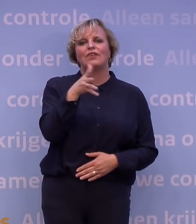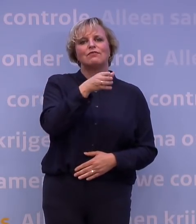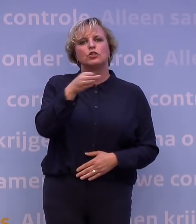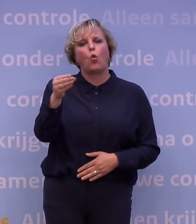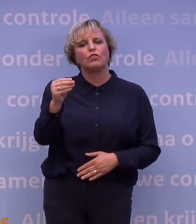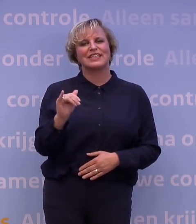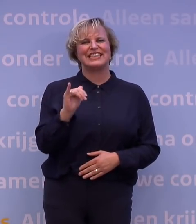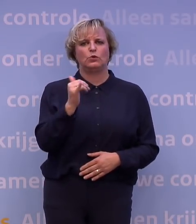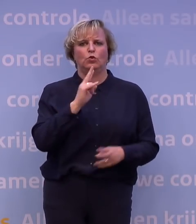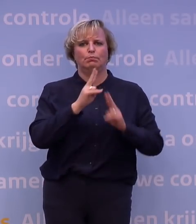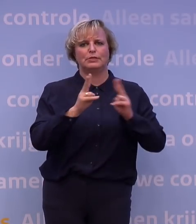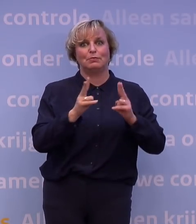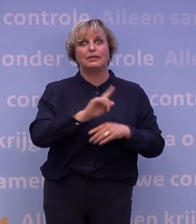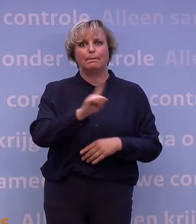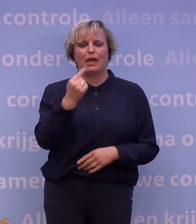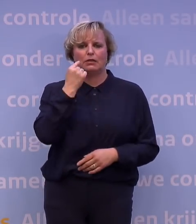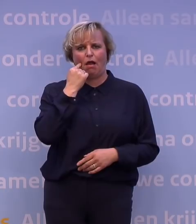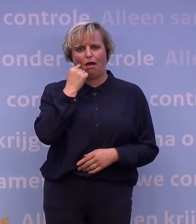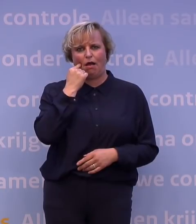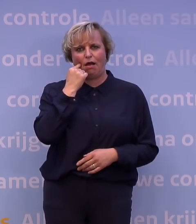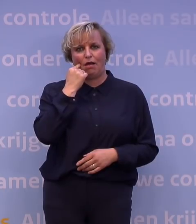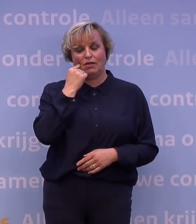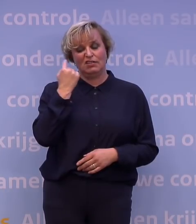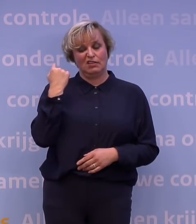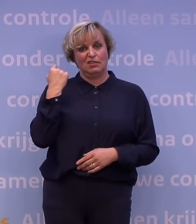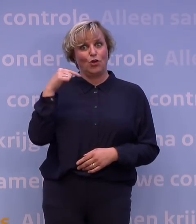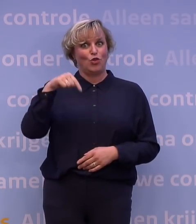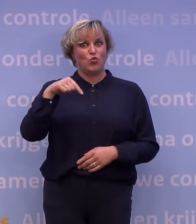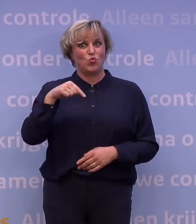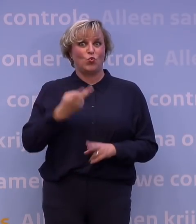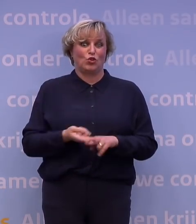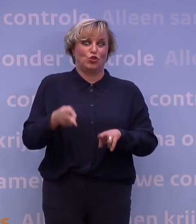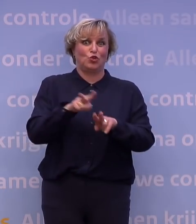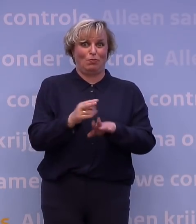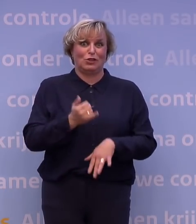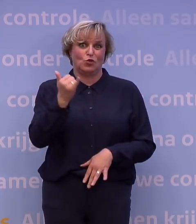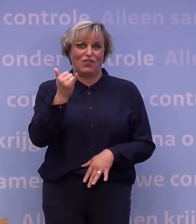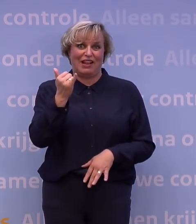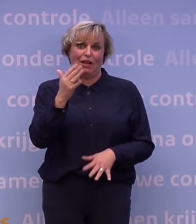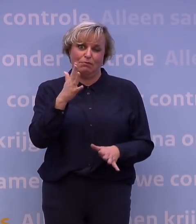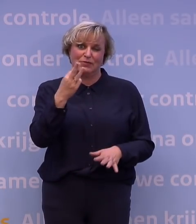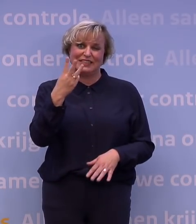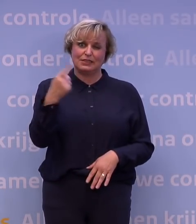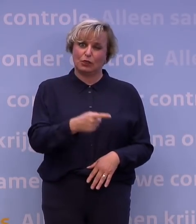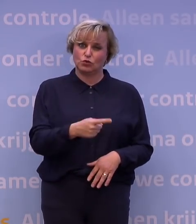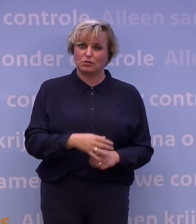besmettingen per dag. Nu zijn dat er twee keer zoveel, ongeveer 3.000.